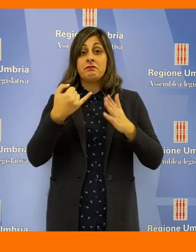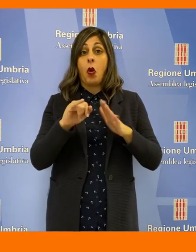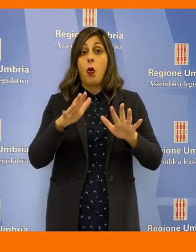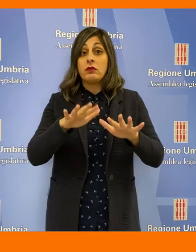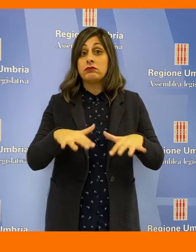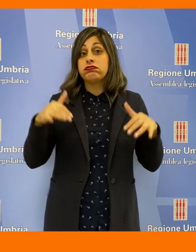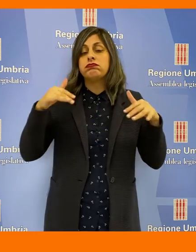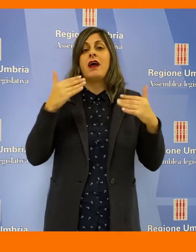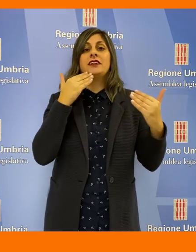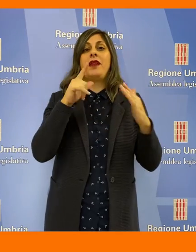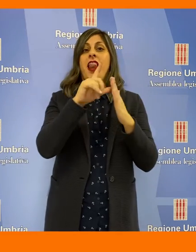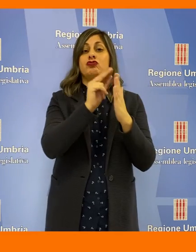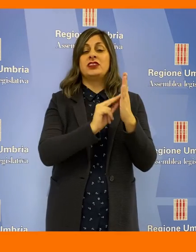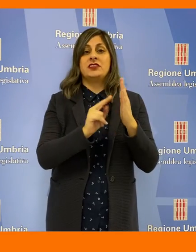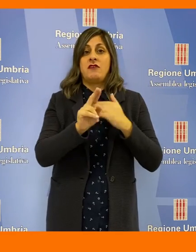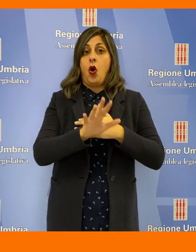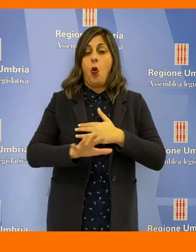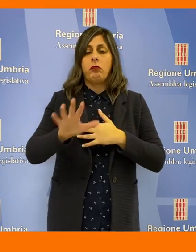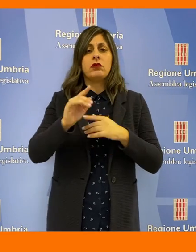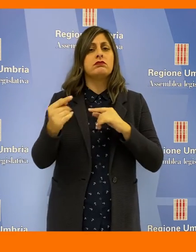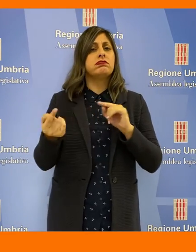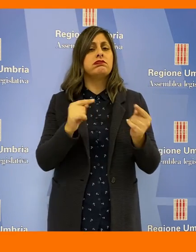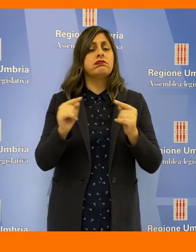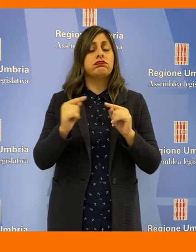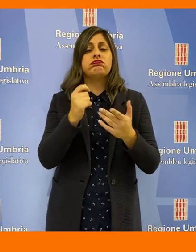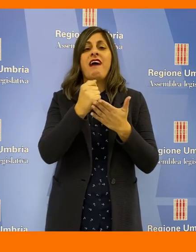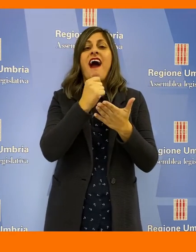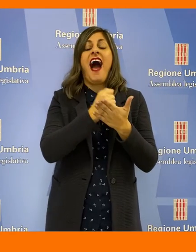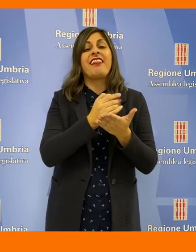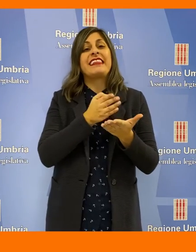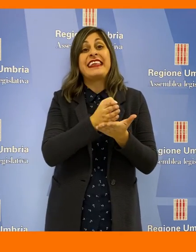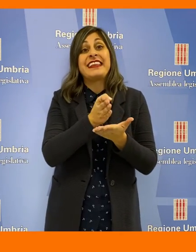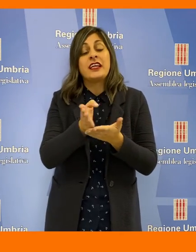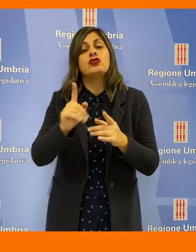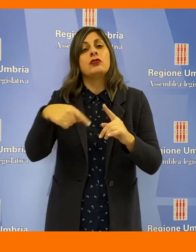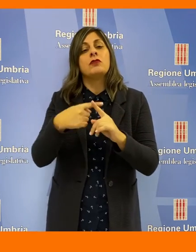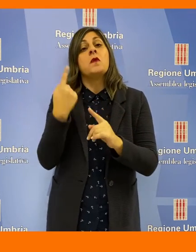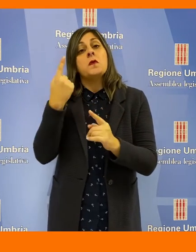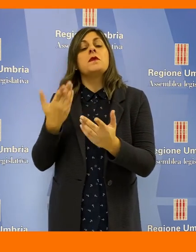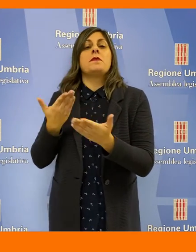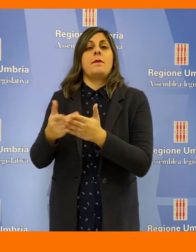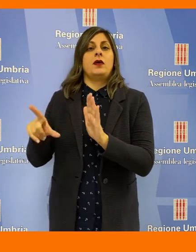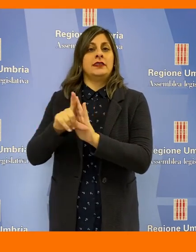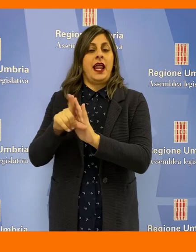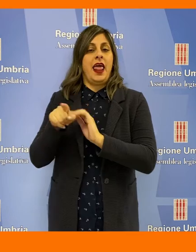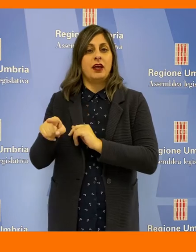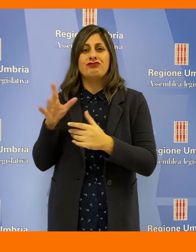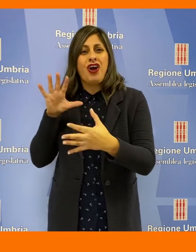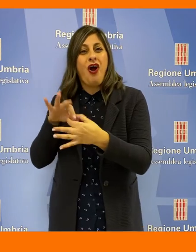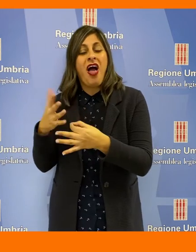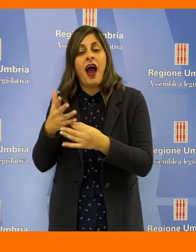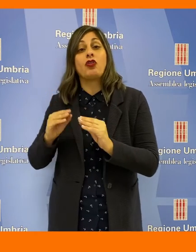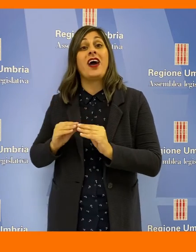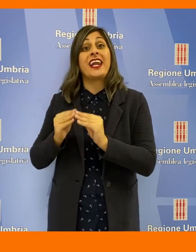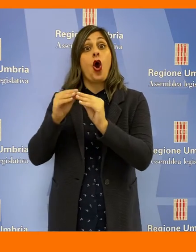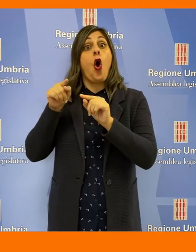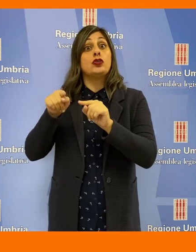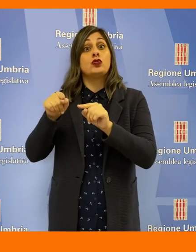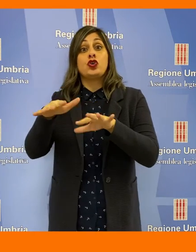Nella sua ultima seduta l'Assemblea legislativa dell'Umbria ha discusso una serie di atti di indirizzo e una proposta di legge relativa alla